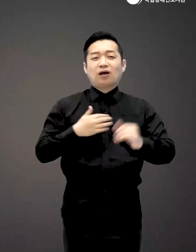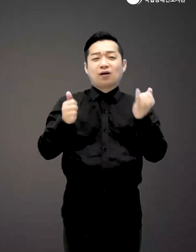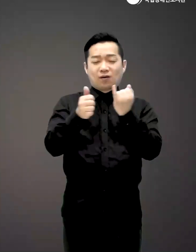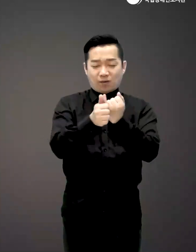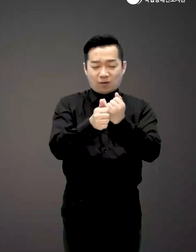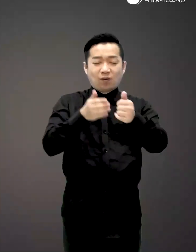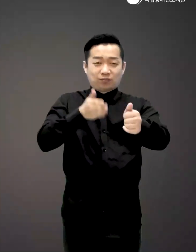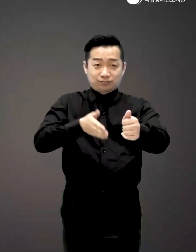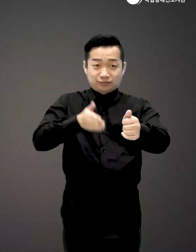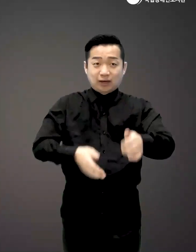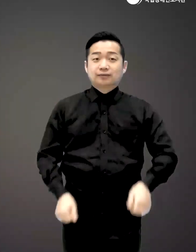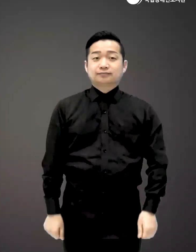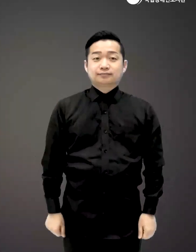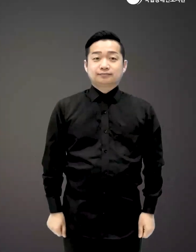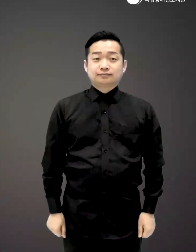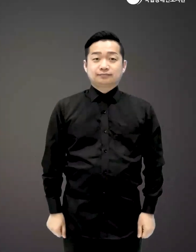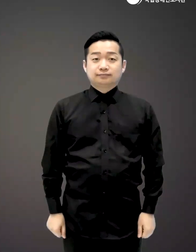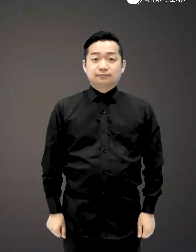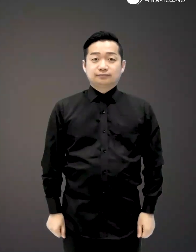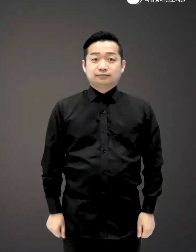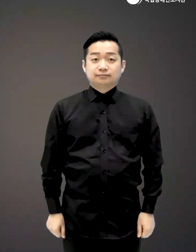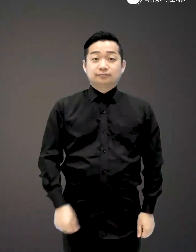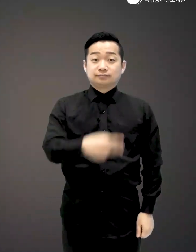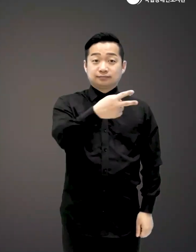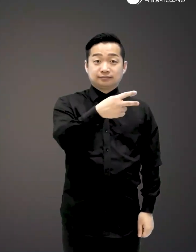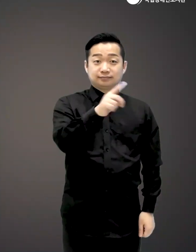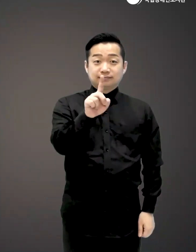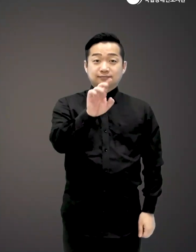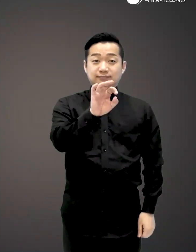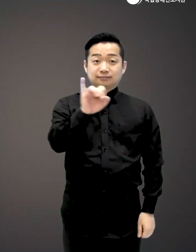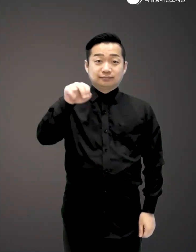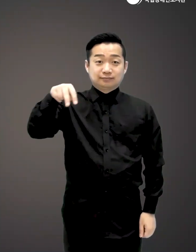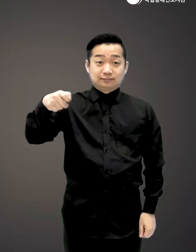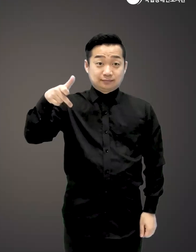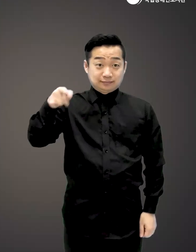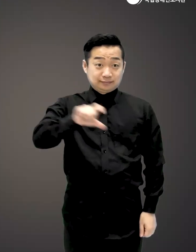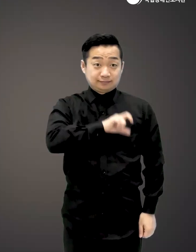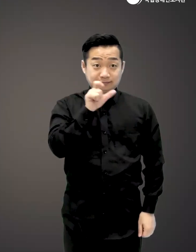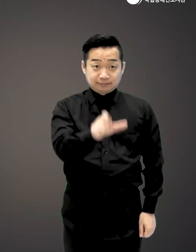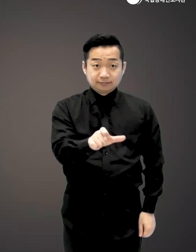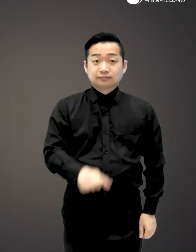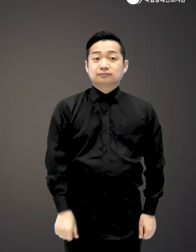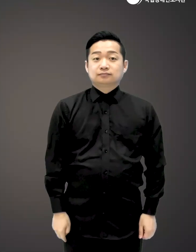저와 결혼해 주세요 이치카와 다이스케